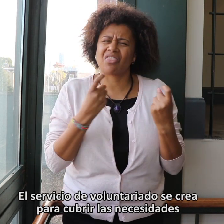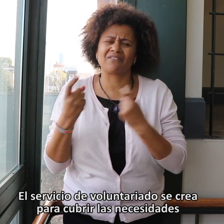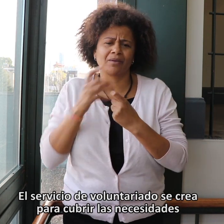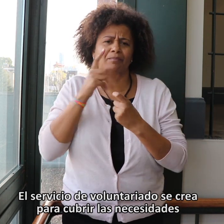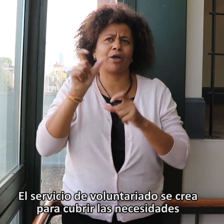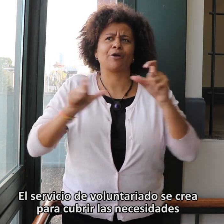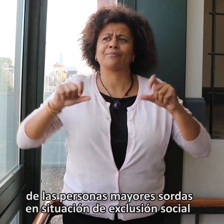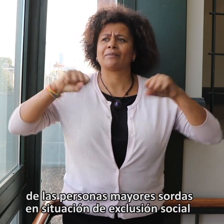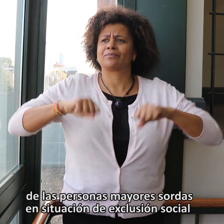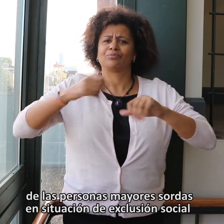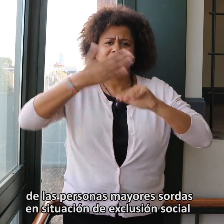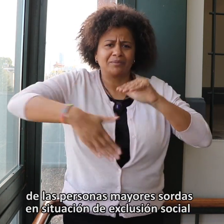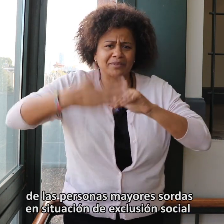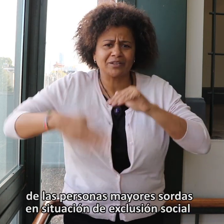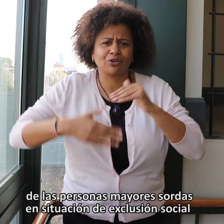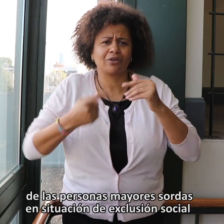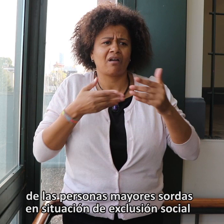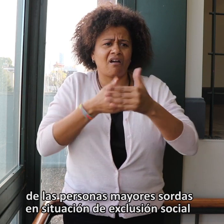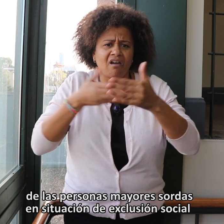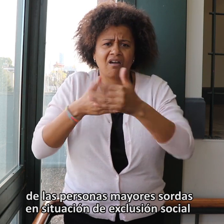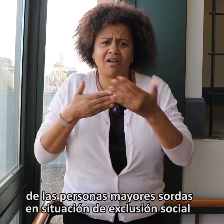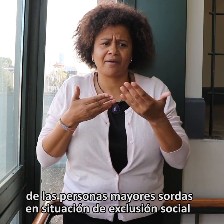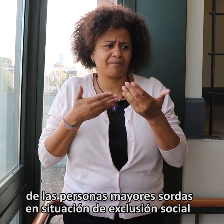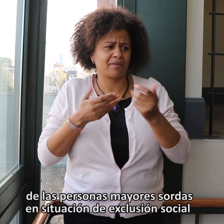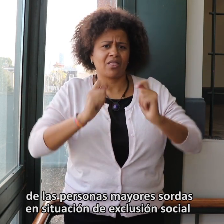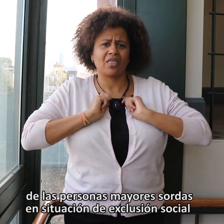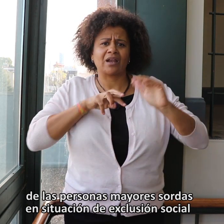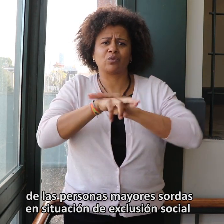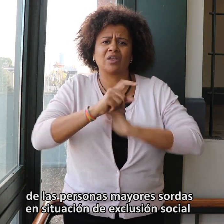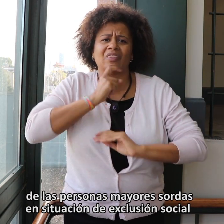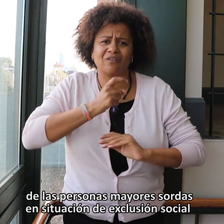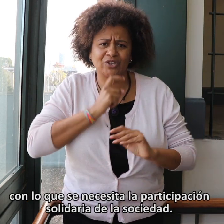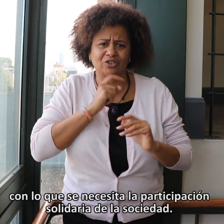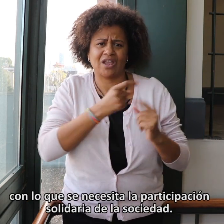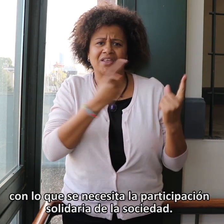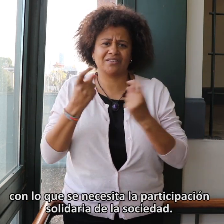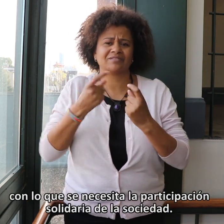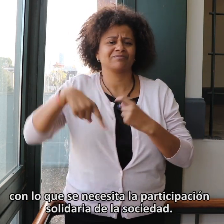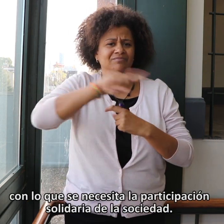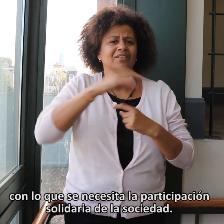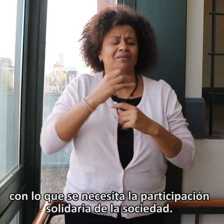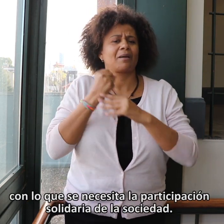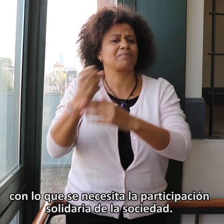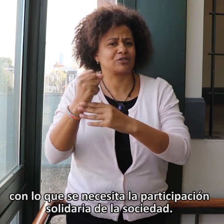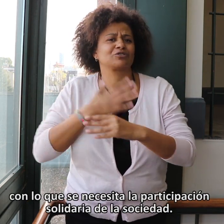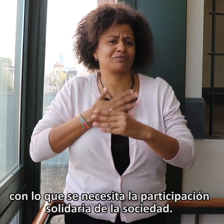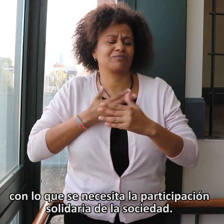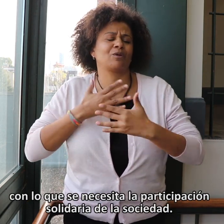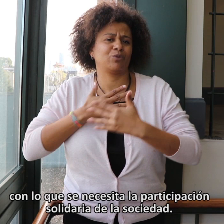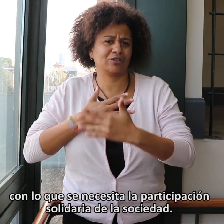las necesidades de las personas mayores sordas en situación de exclusión social, con lo que se necesita la participación solidaria de la sociedad.